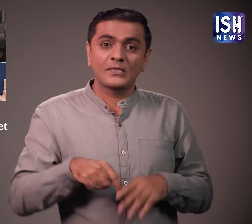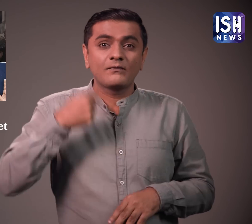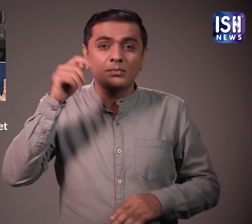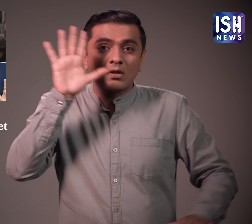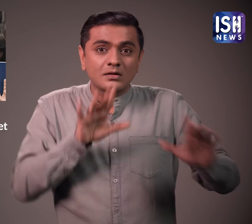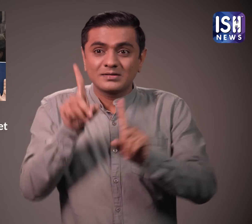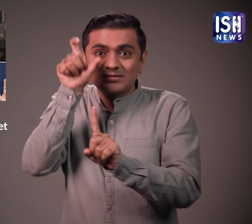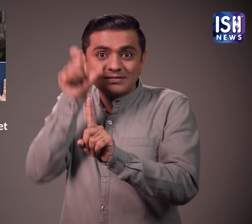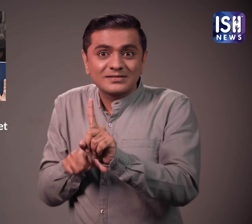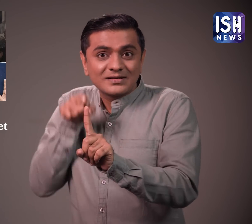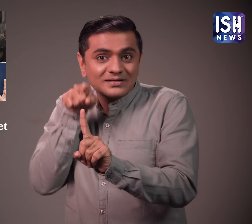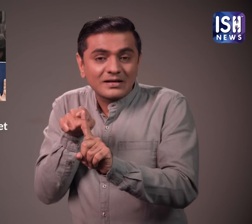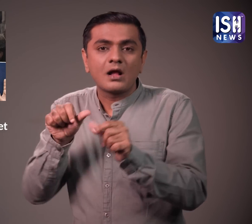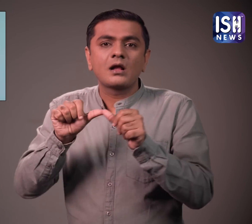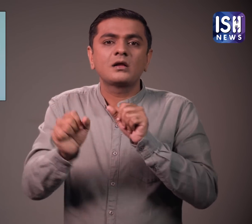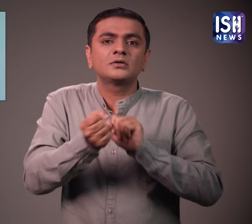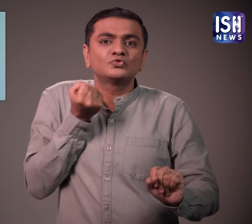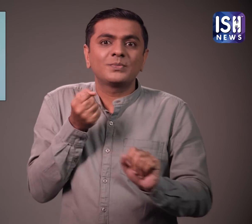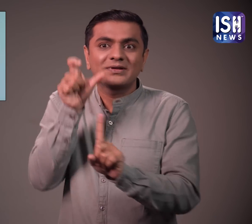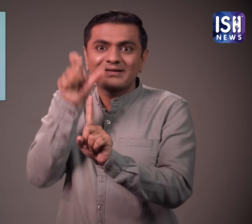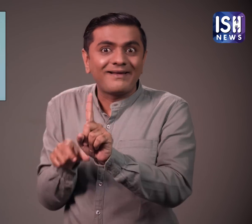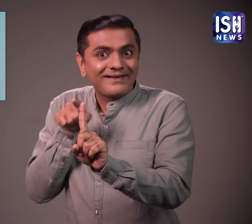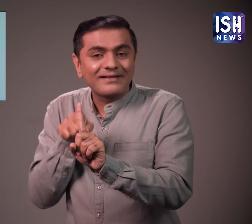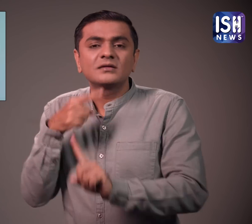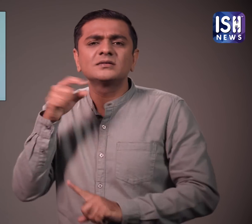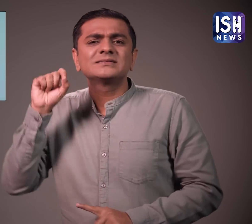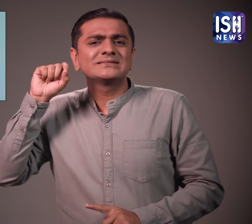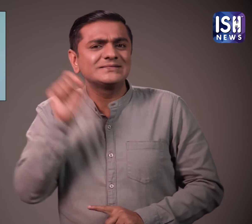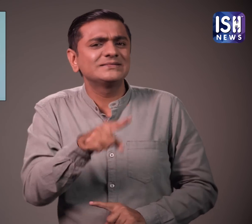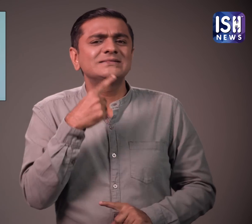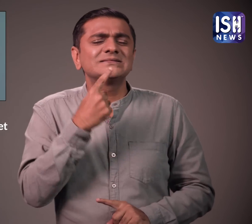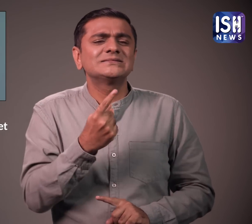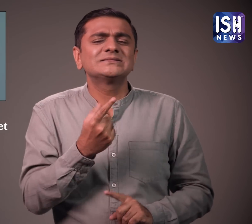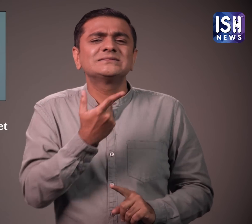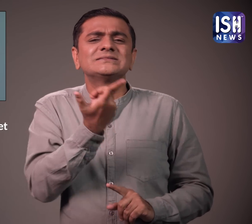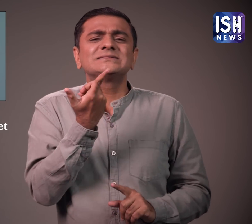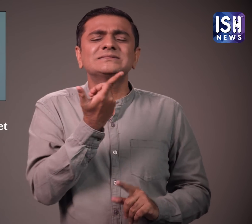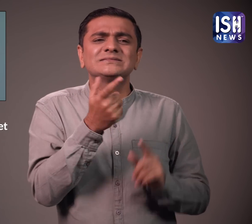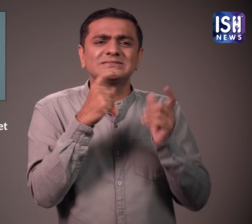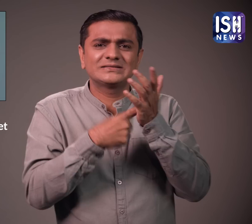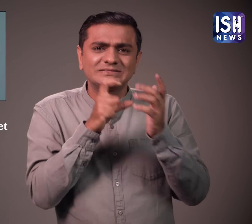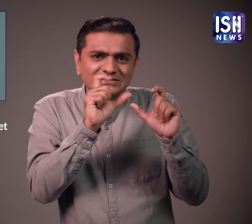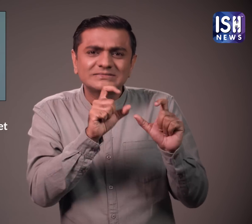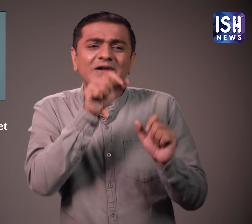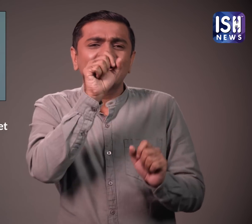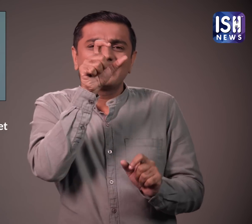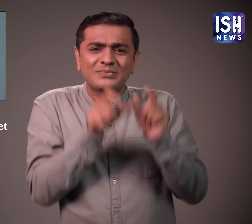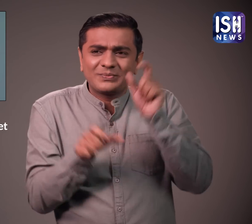अक्षे कुमार ने अभिनेतरी की निंदा की और लिखा की हमें कभी भी शशस्त्रपलो का अपमान नहीं